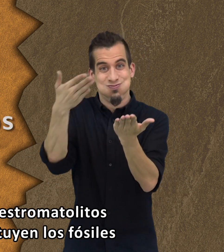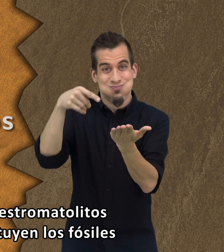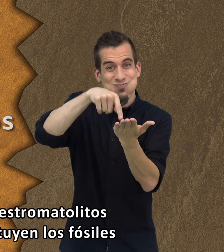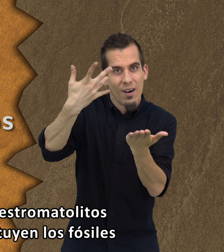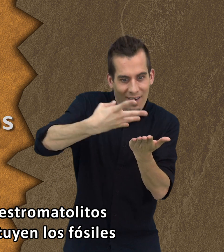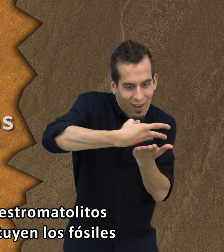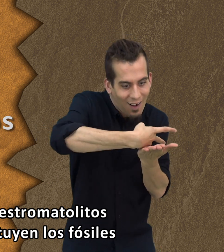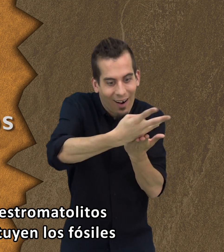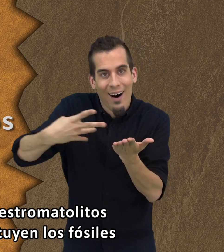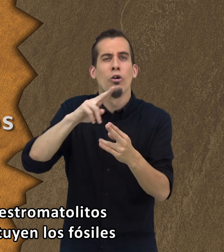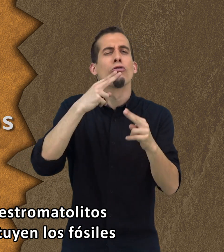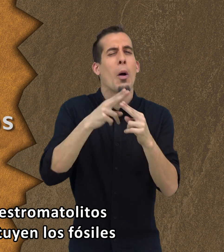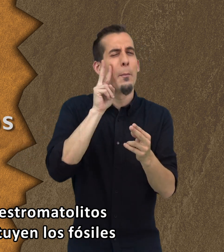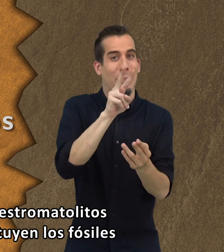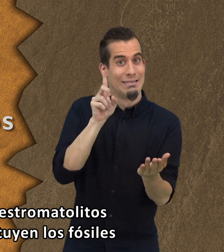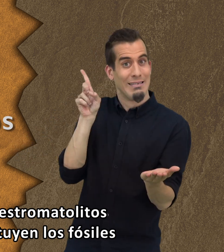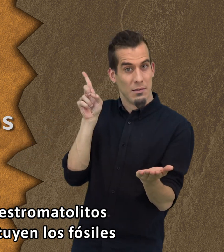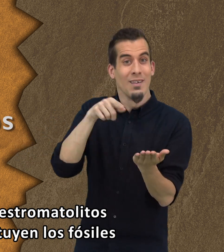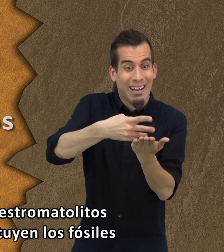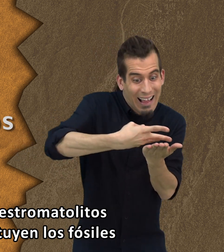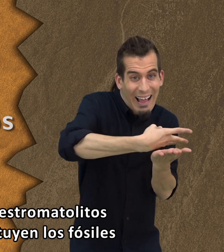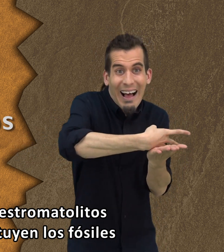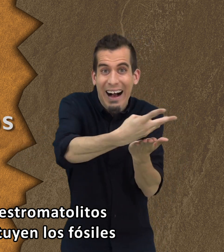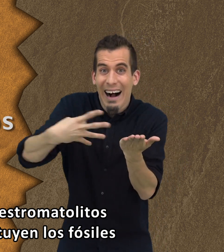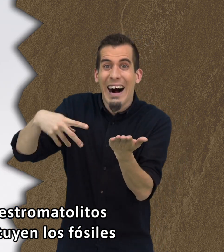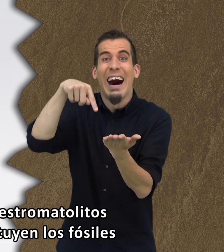que constituyen los fósiles de los primeros seres vivos de la Tierra.